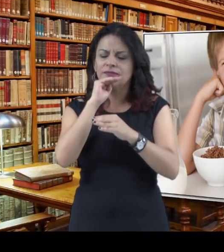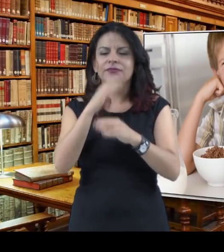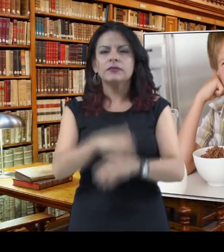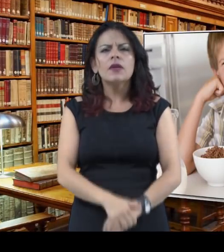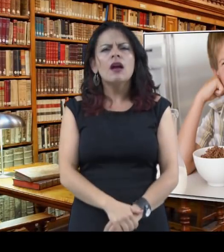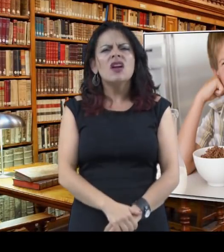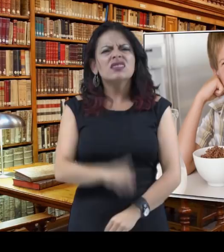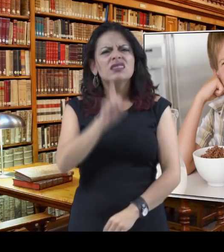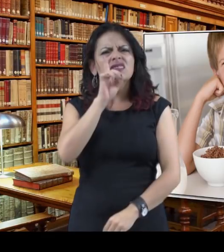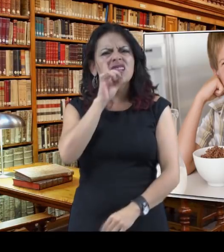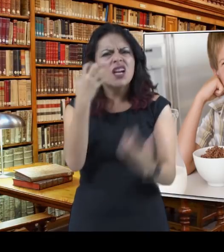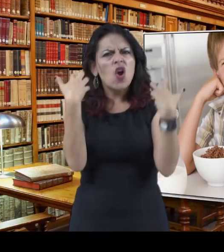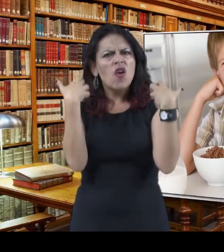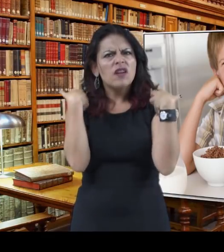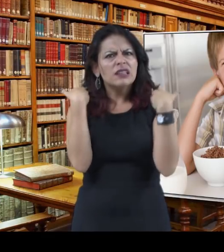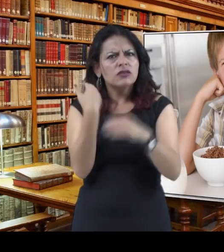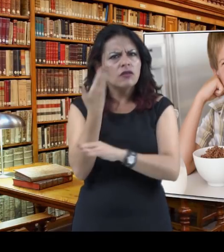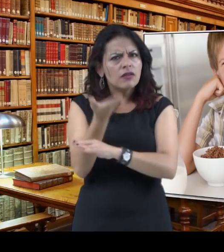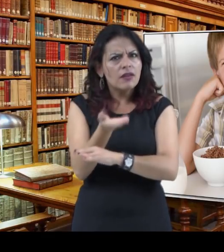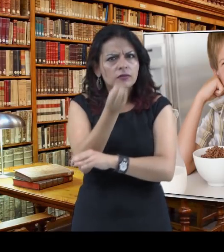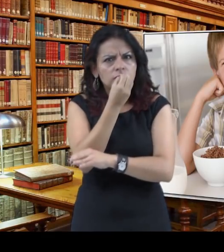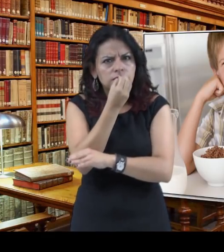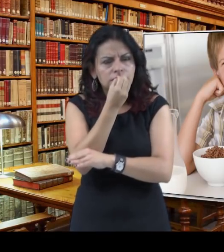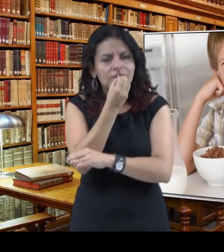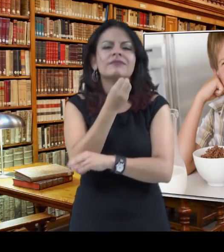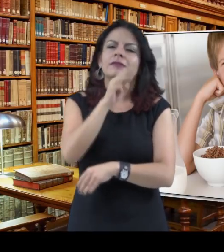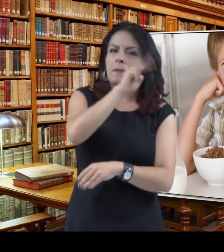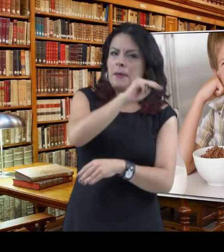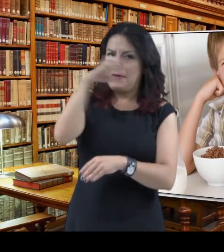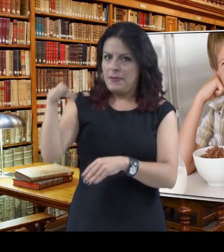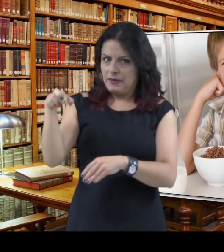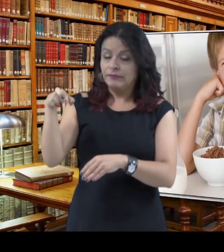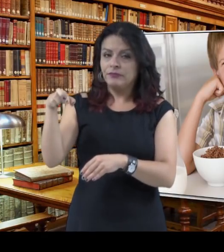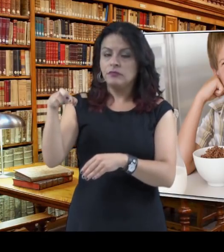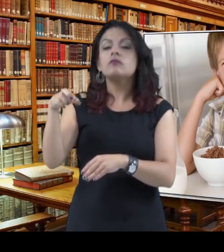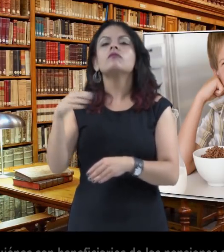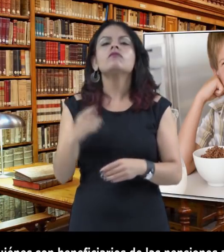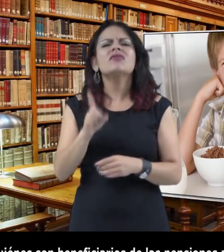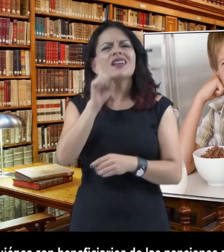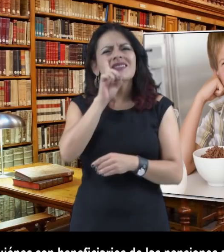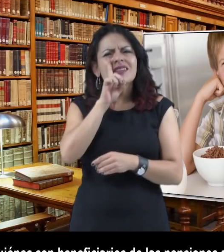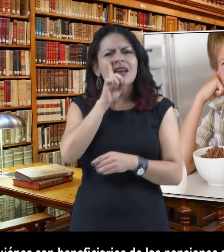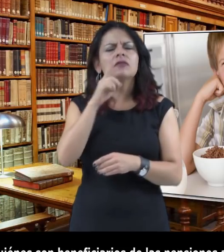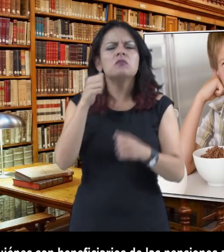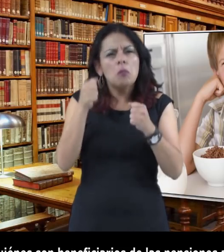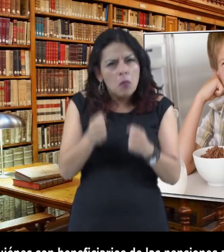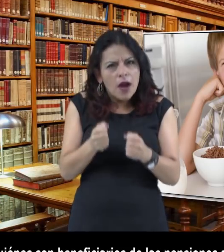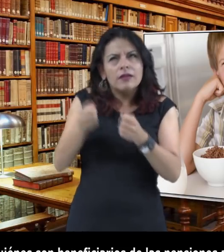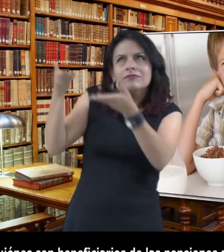¿Quiénes tienen la obligación de proporcionar la pensión alimenticia a los hijos? Ambos padres. ¿Quiénes son beneficiarios de las pensiones